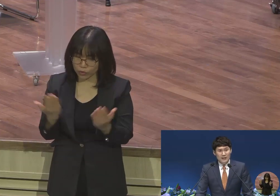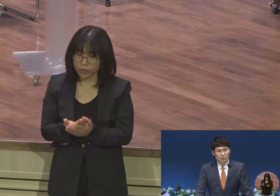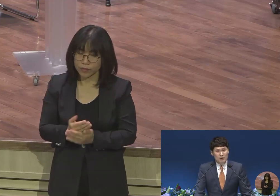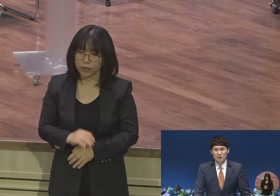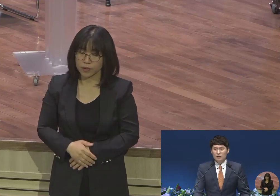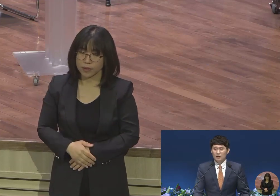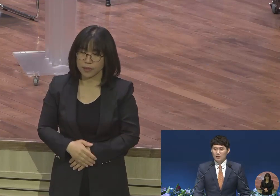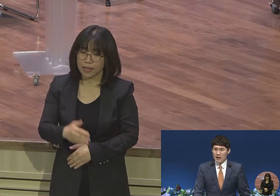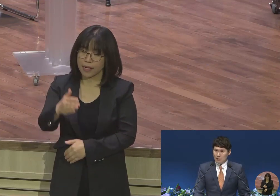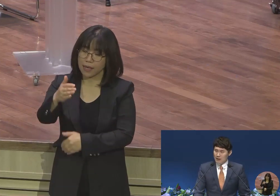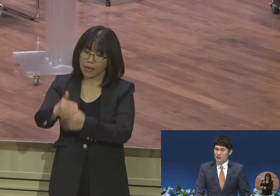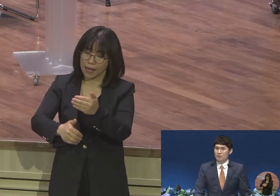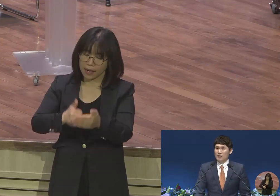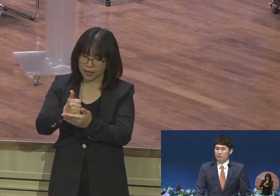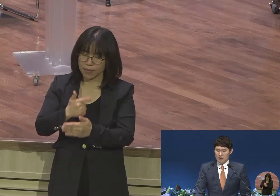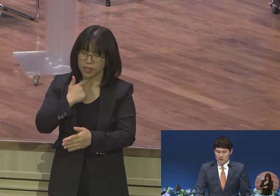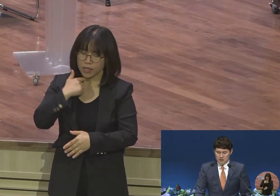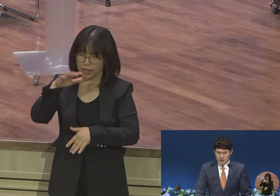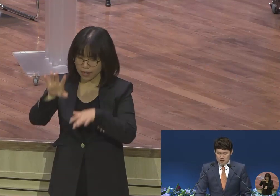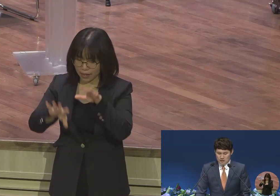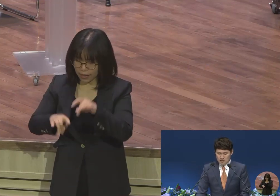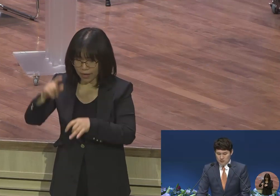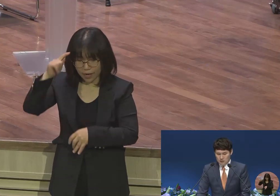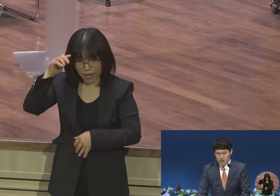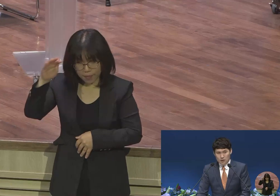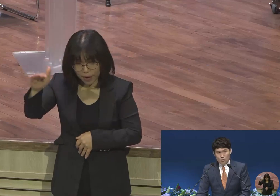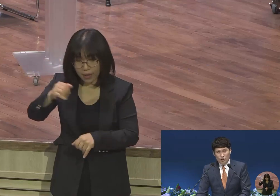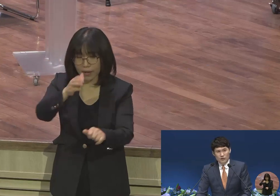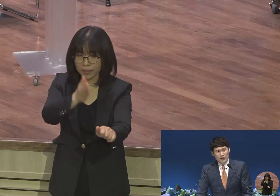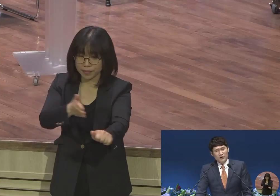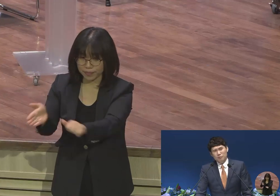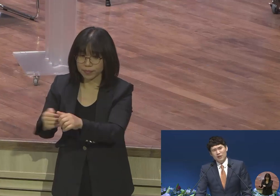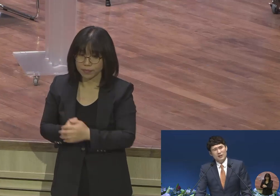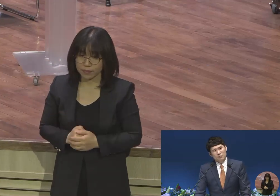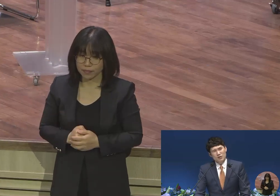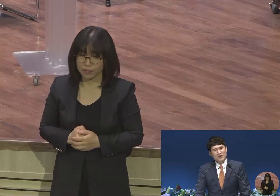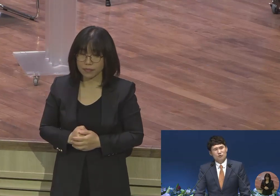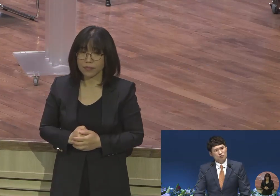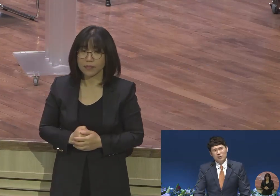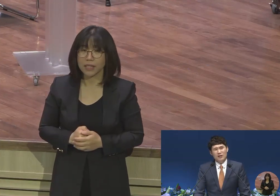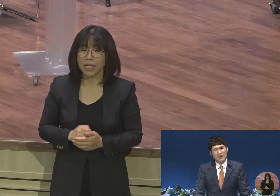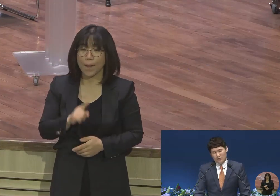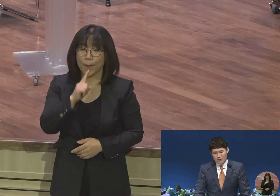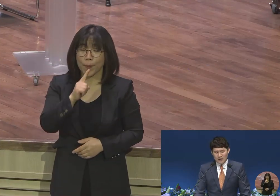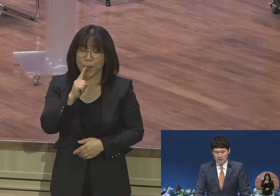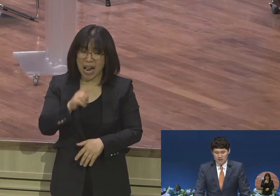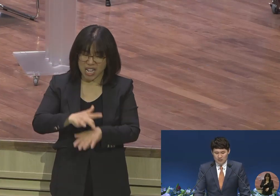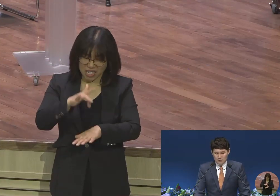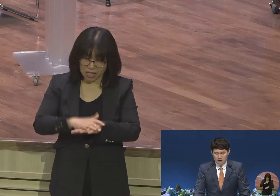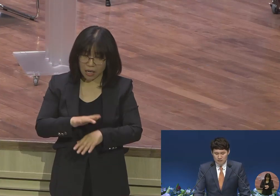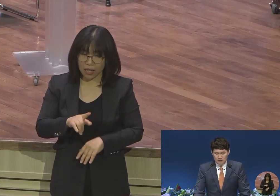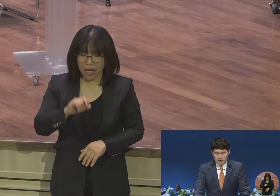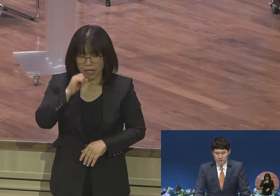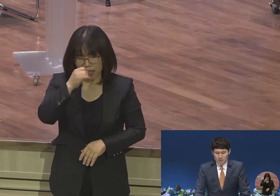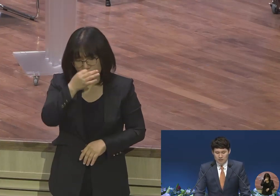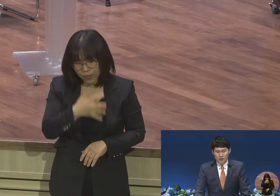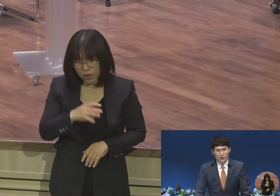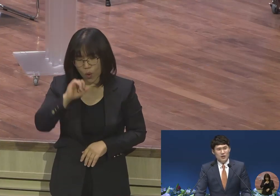하나님을 갈망하시길 바랍니다 우리는 늘 어렵다 힘들다 죽겠다 안 된다 그렇게